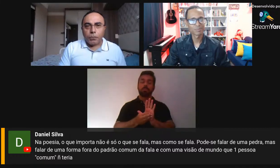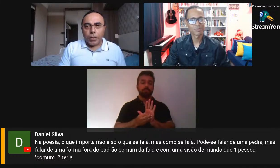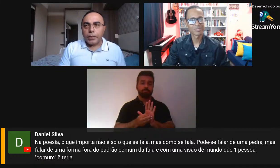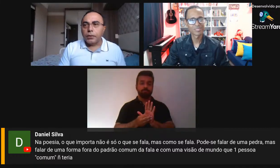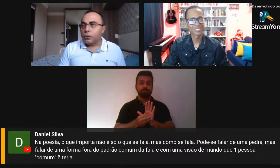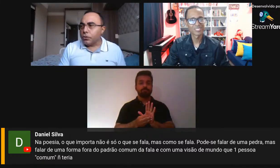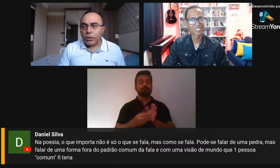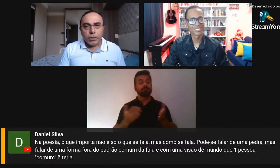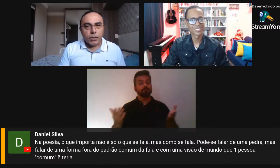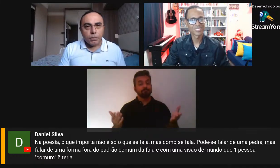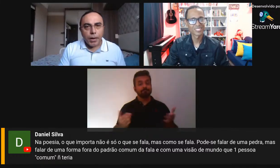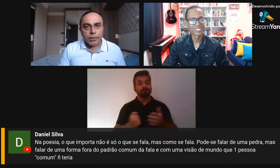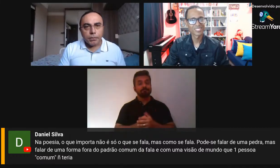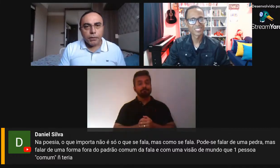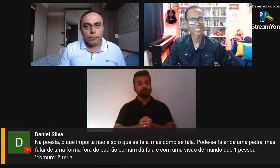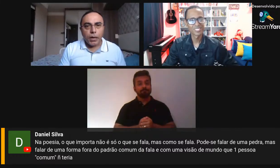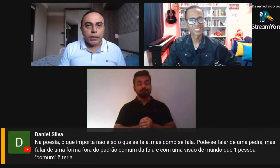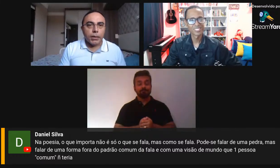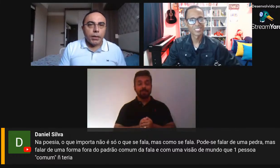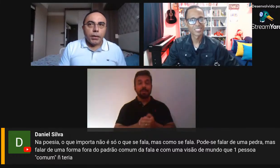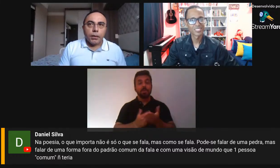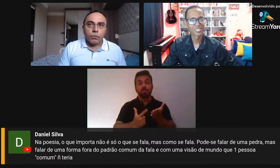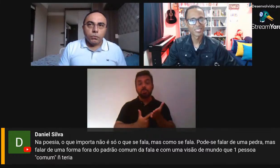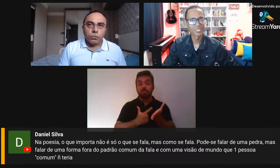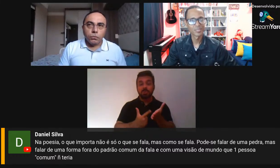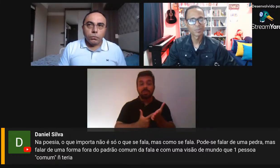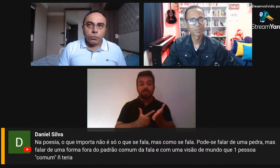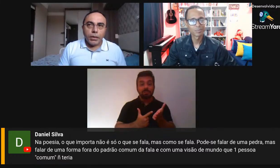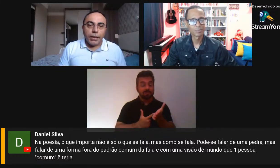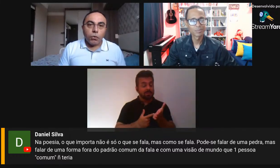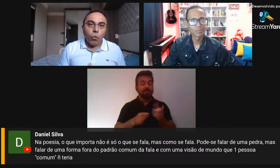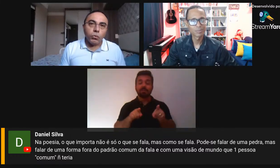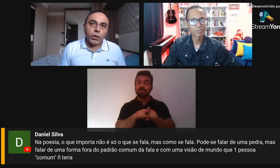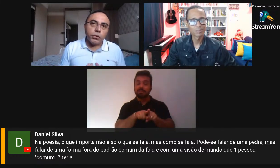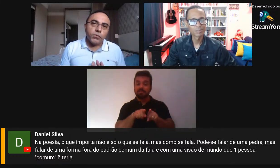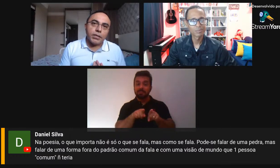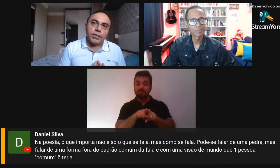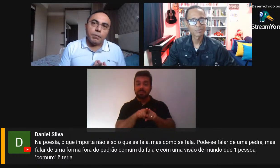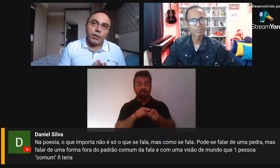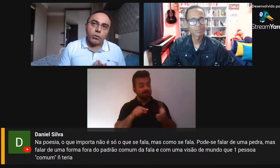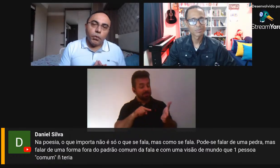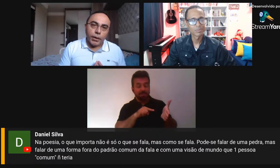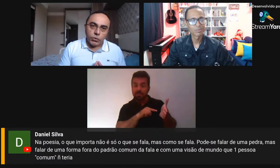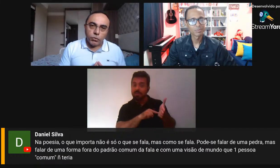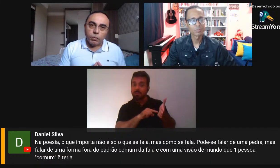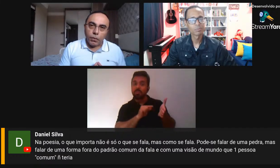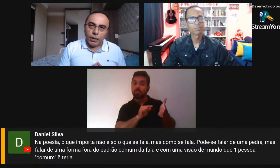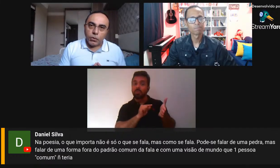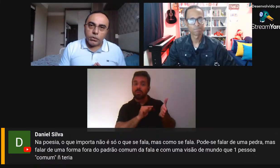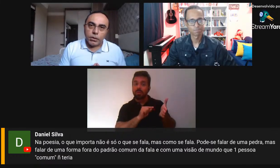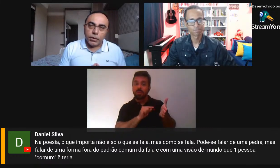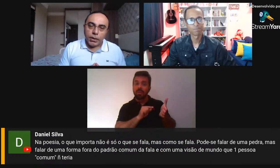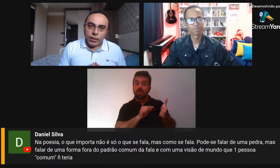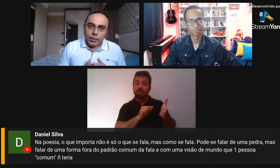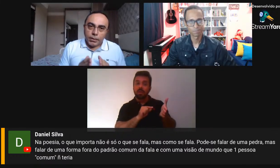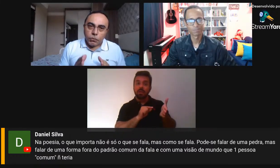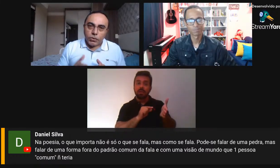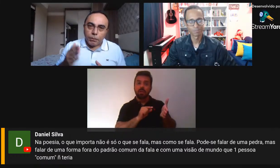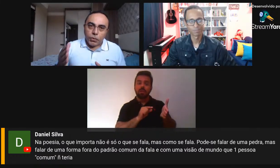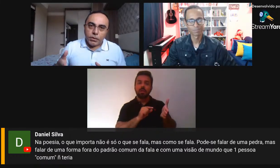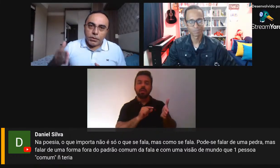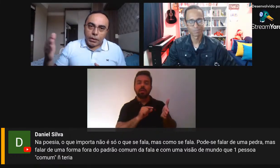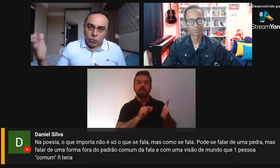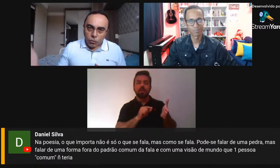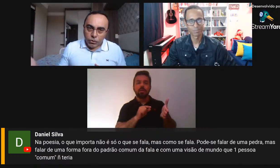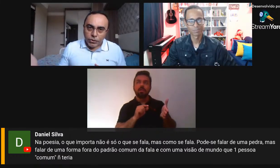terminar por aqui, não estender demais a minha fala, ele é contra o esvaziamento poético do poema. Ou seja, tem